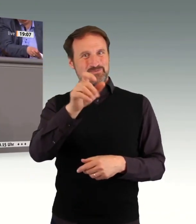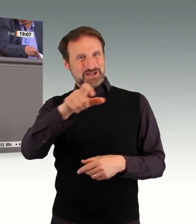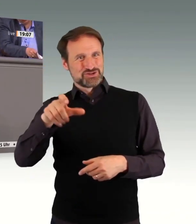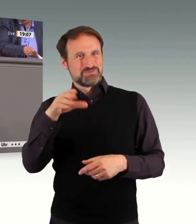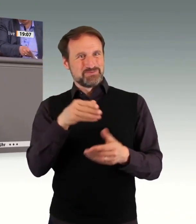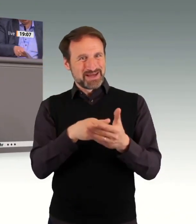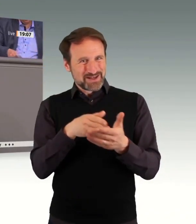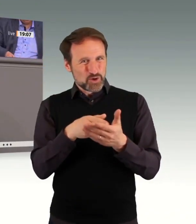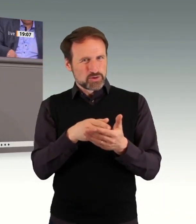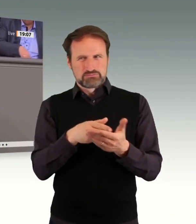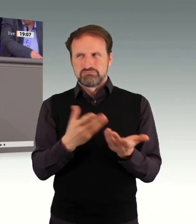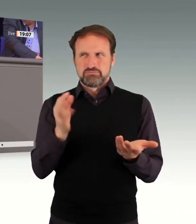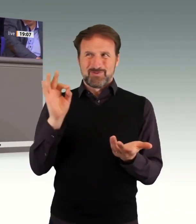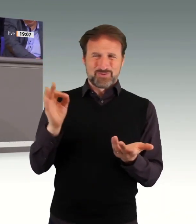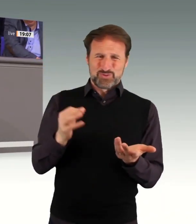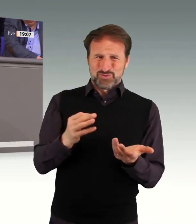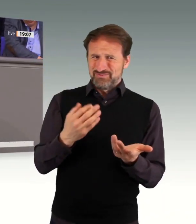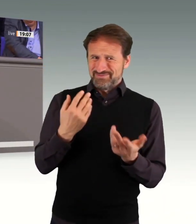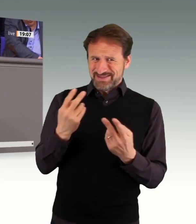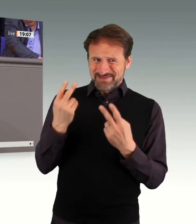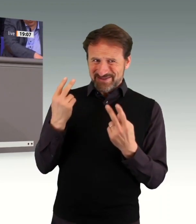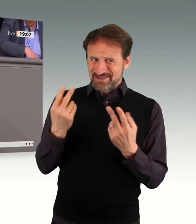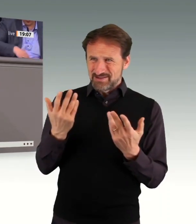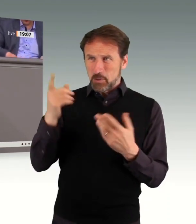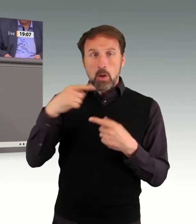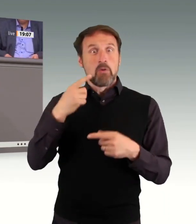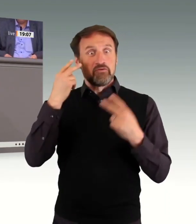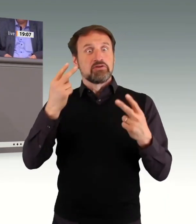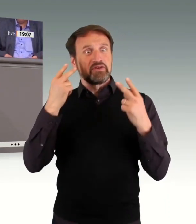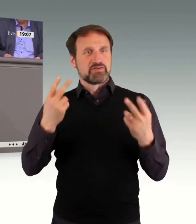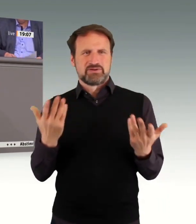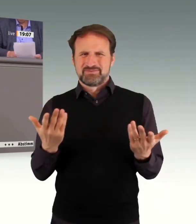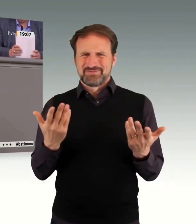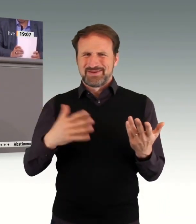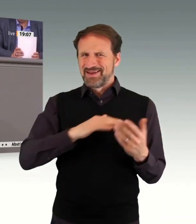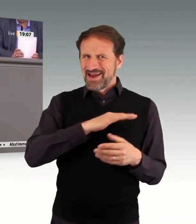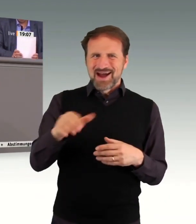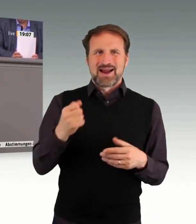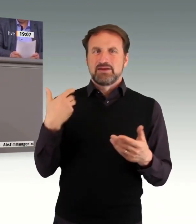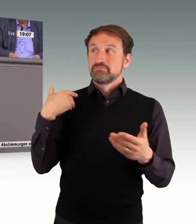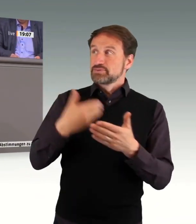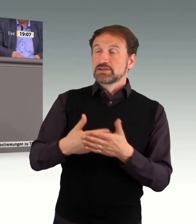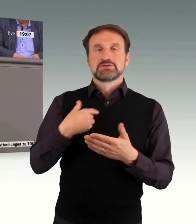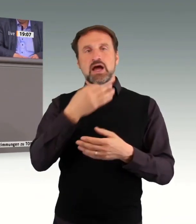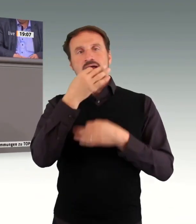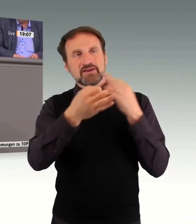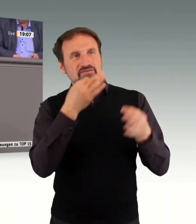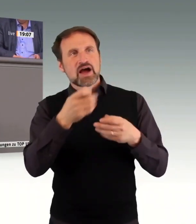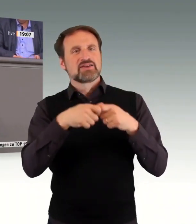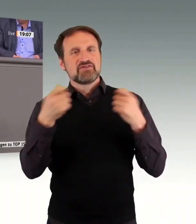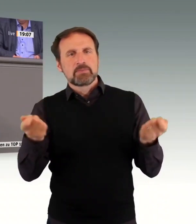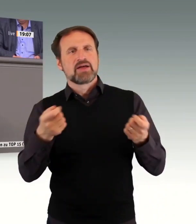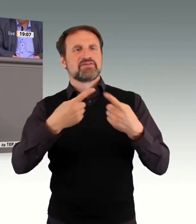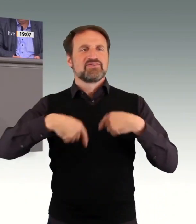inhaltlichen Zuarbeiten oder Entwürfe gekriegt haben oder irgendwelche Anfragen auf Partizipation. Das ist der falsche Weg.